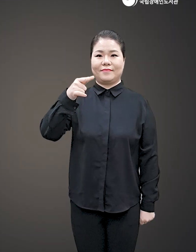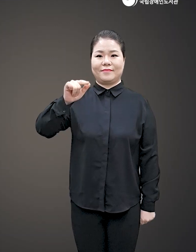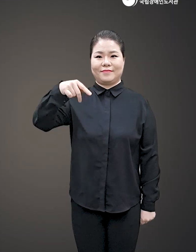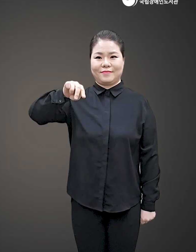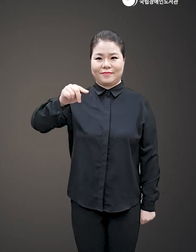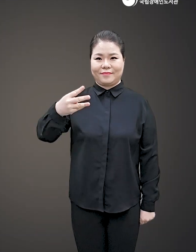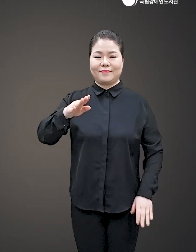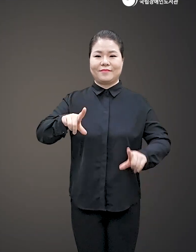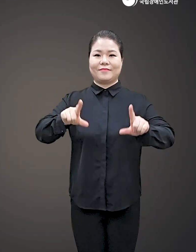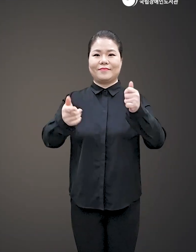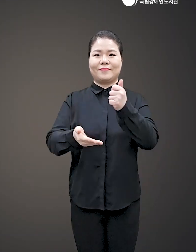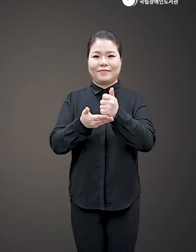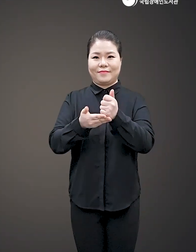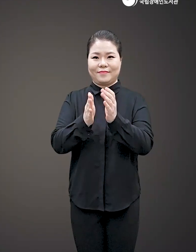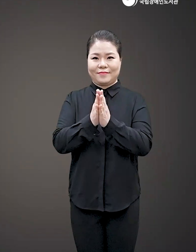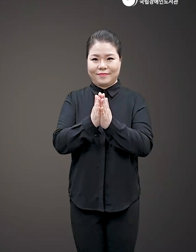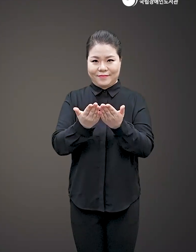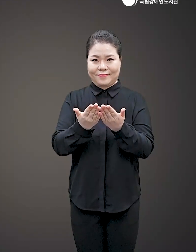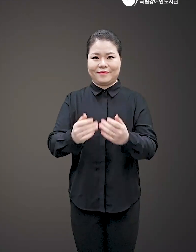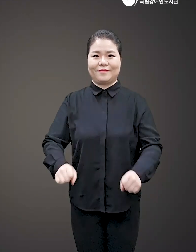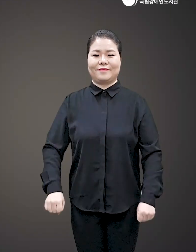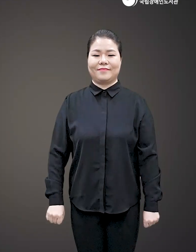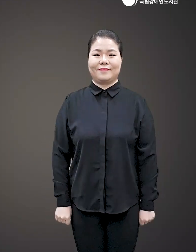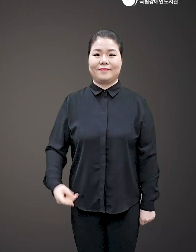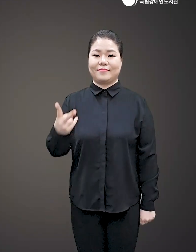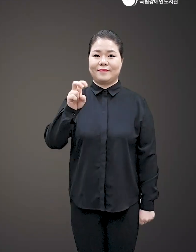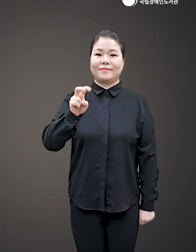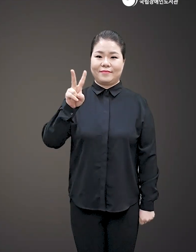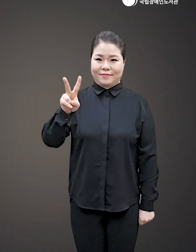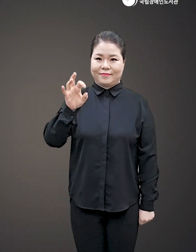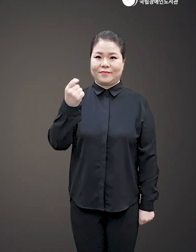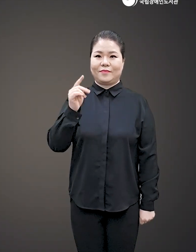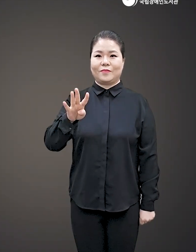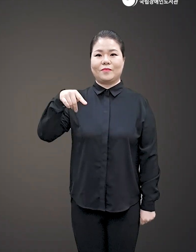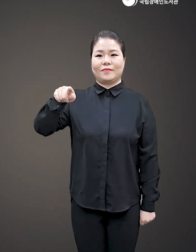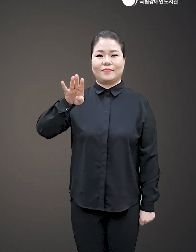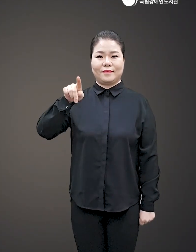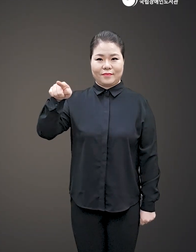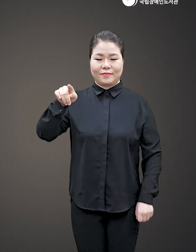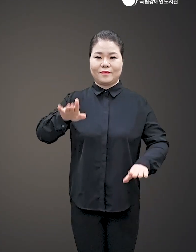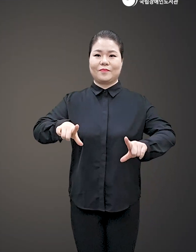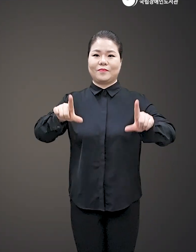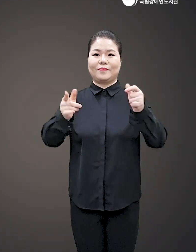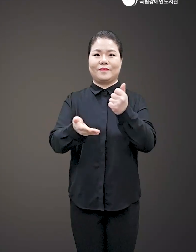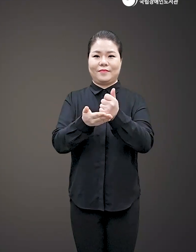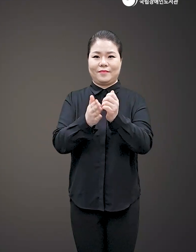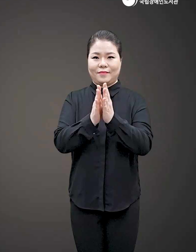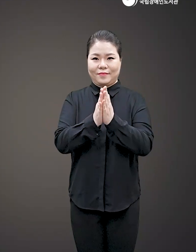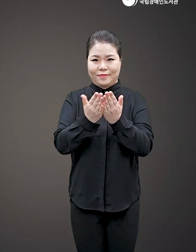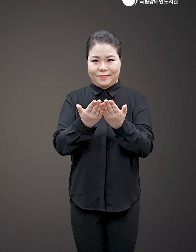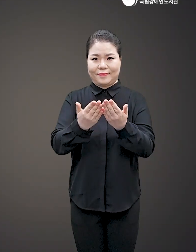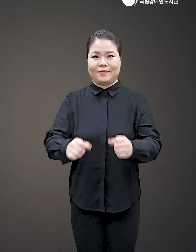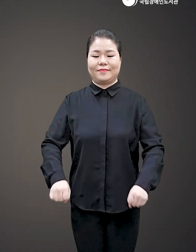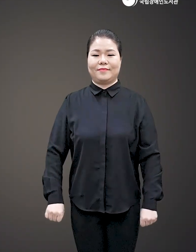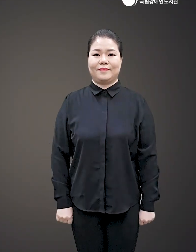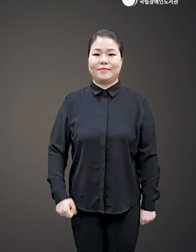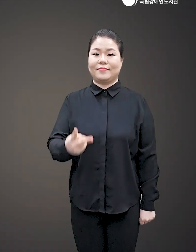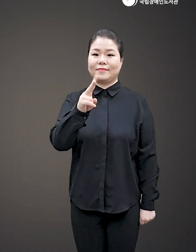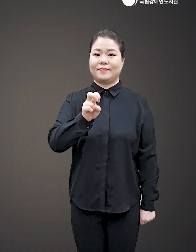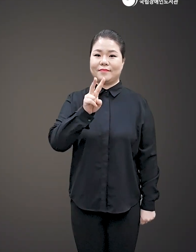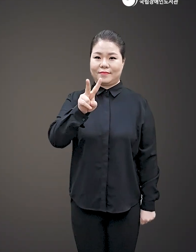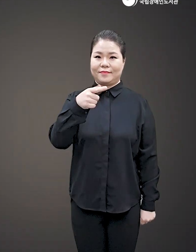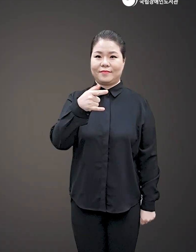올해의 채 2022 옵서버 올해의 채 2022